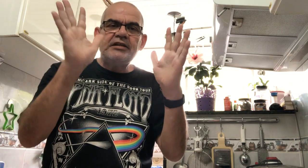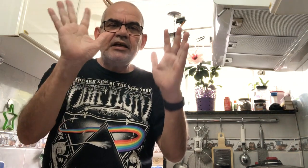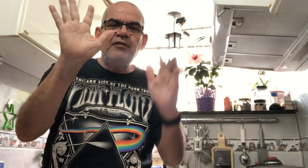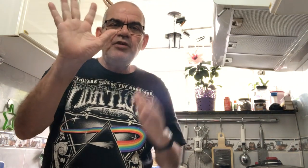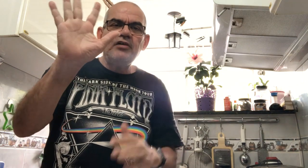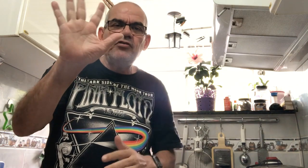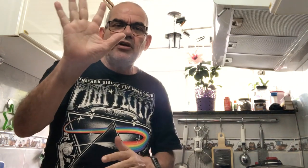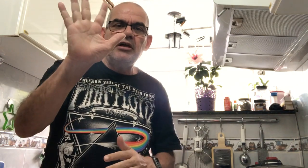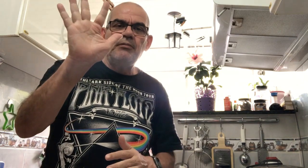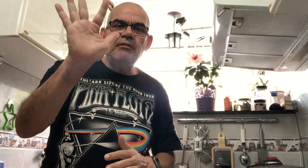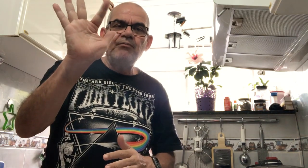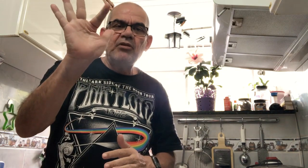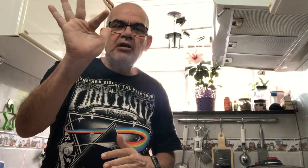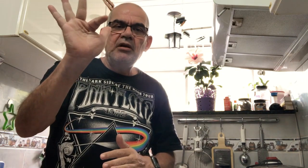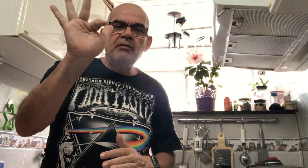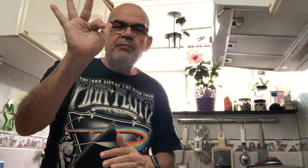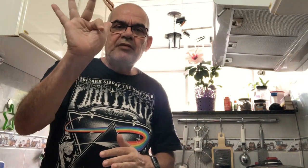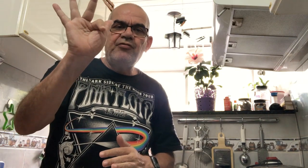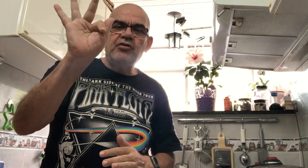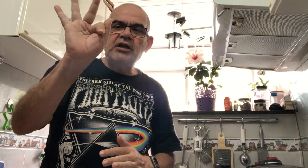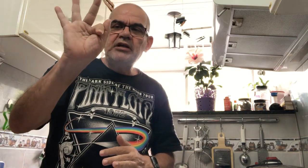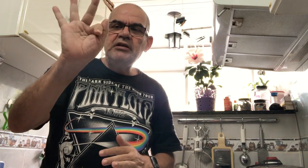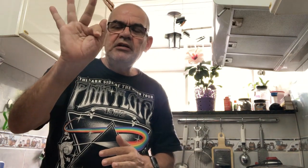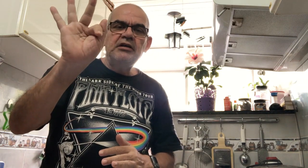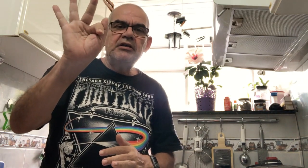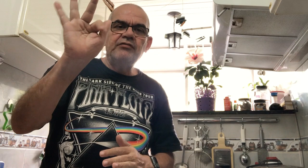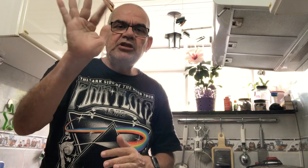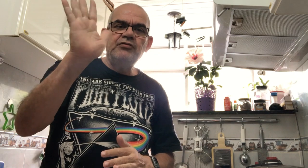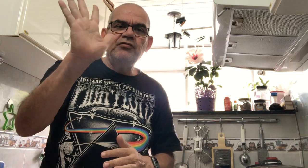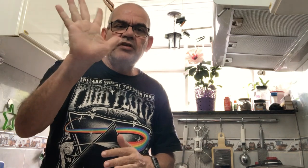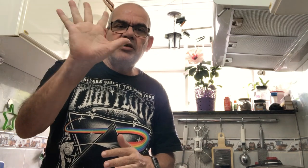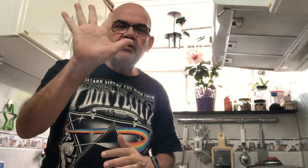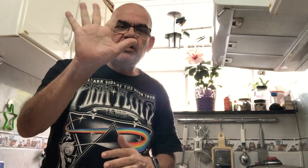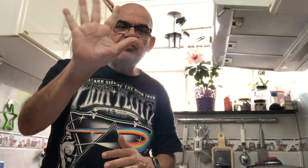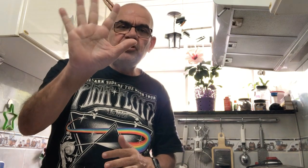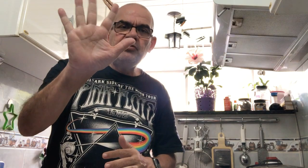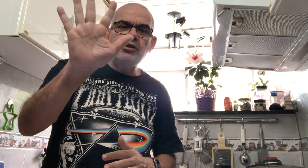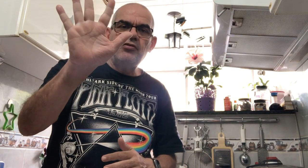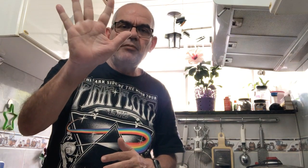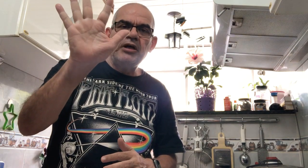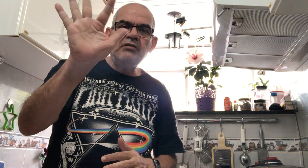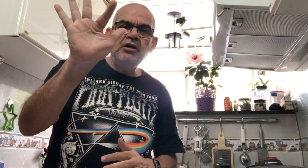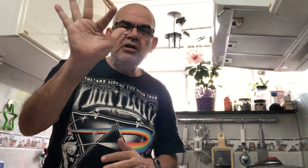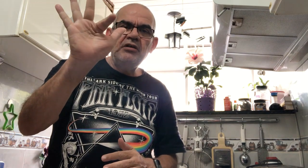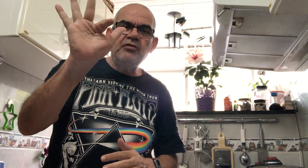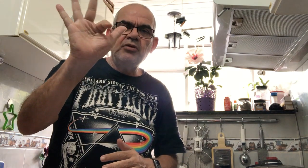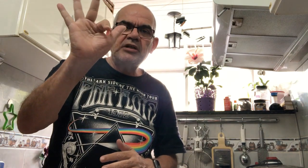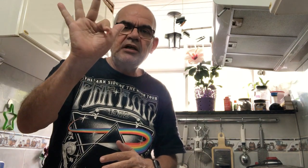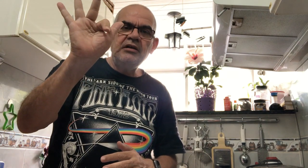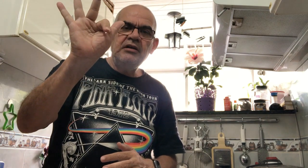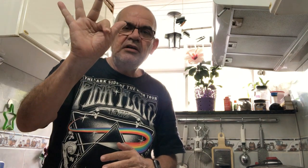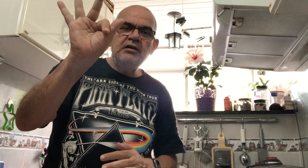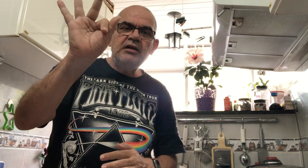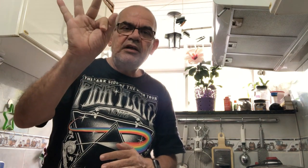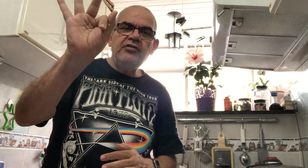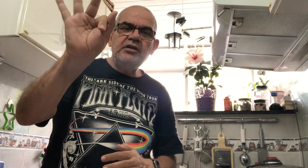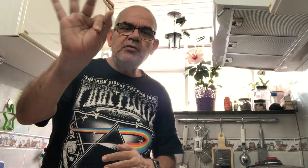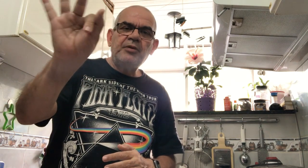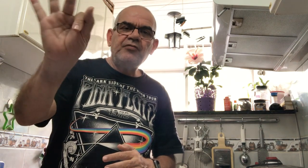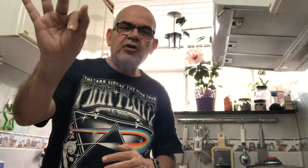A letra F é assim, olha. Pra fora, tá? Vocês vão fazer as cinco dedos abertos e vão botar esse dedo pra fora.